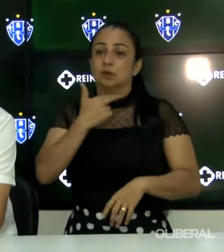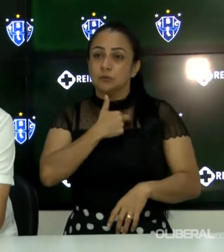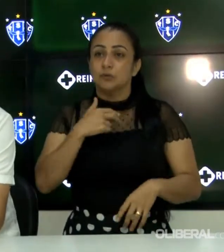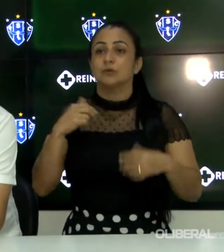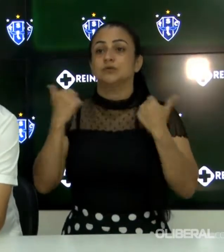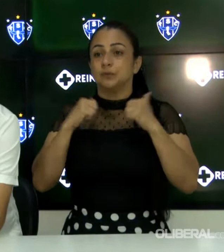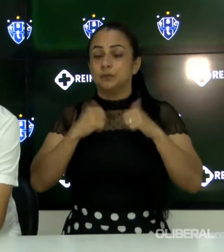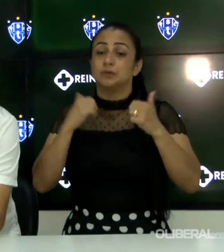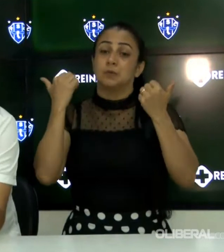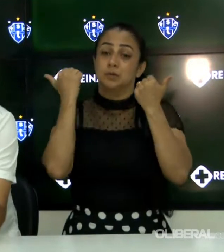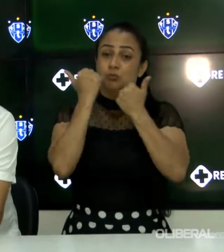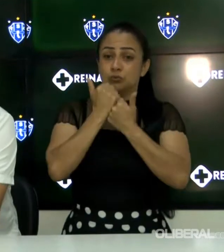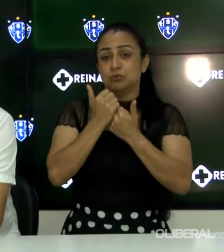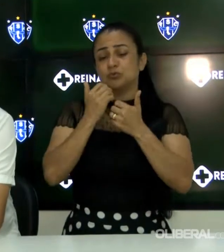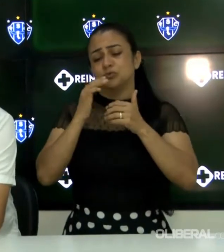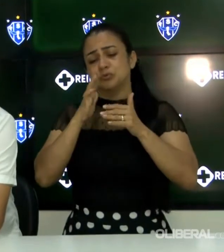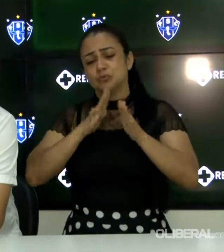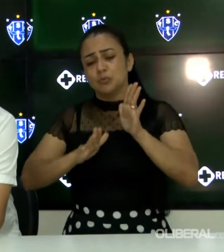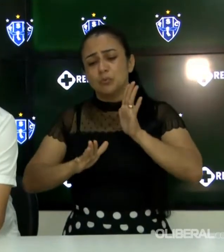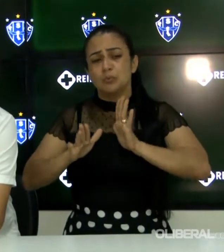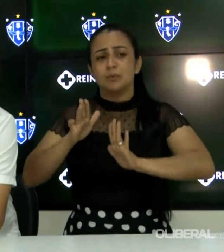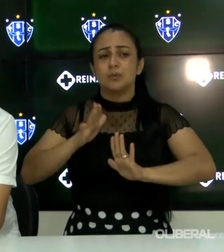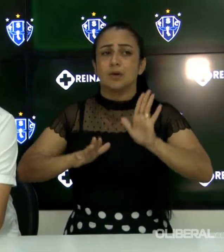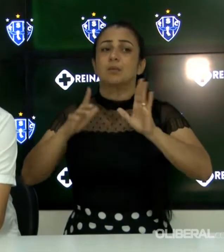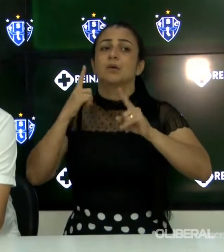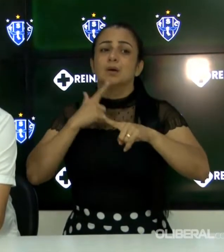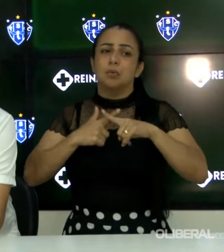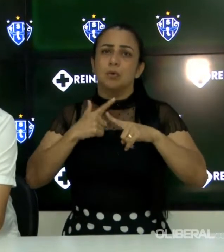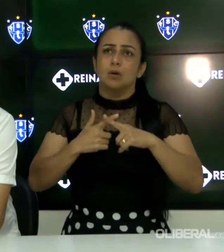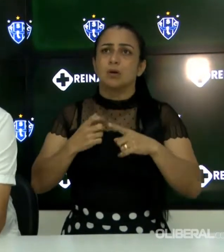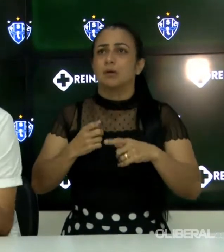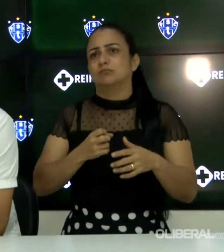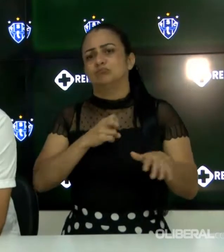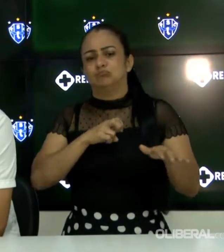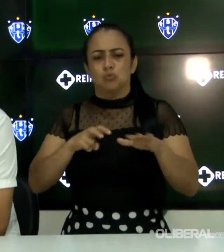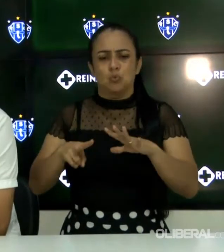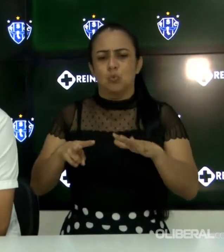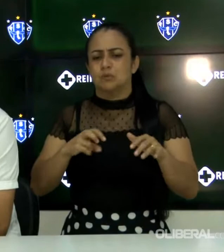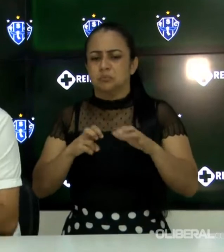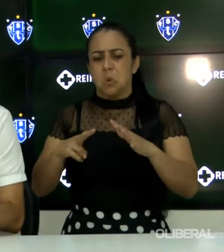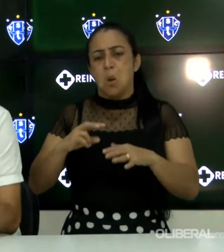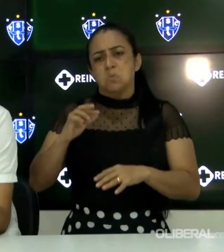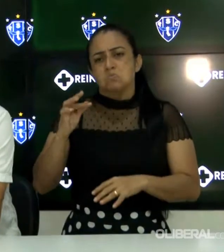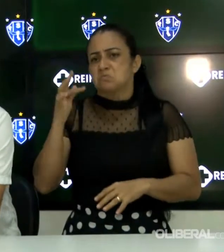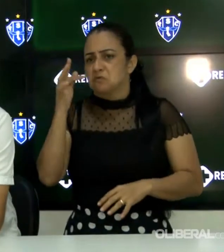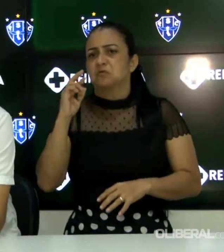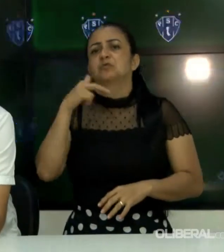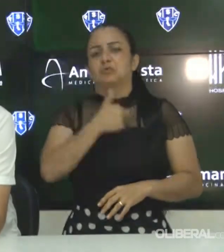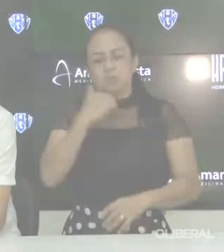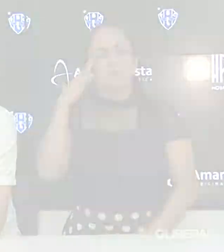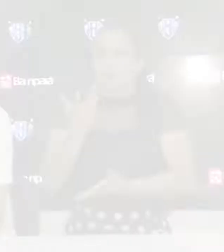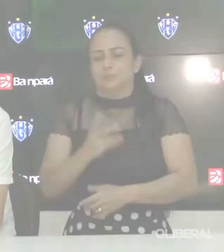jogadores aos poucos para ir ganhando ritmo. Não tenho dúvida que daqui a duas, três rodadas já são jogadores que vão estar, assim eu espero, no